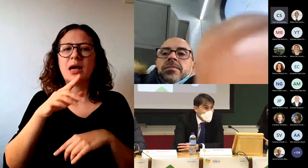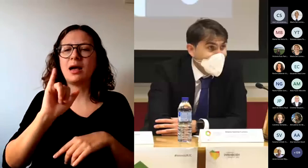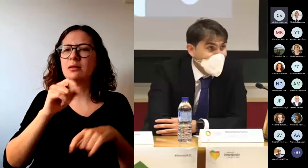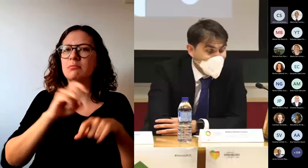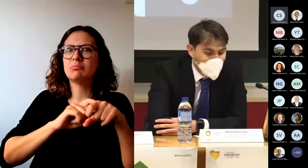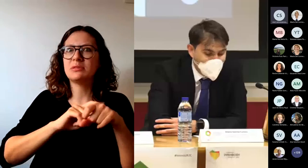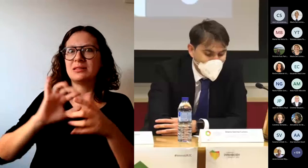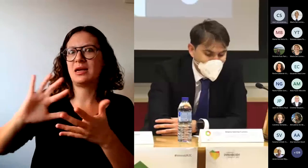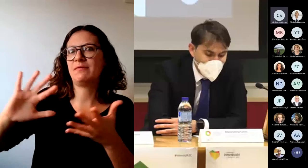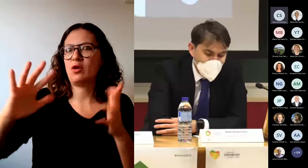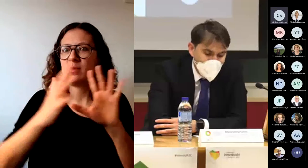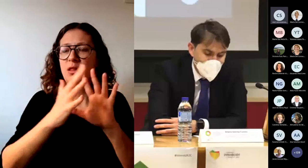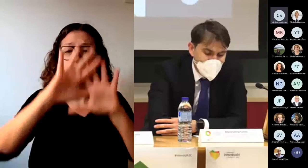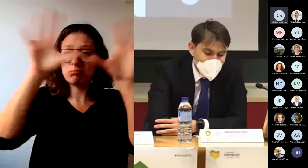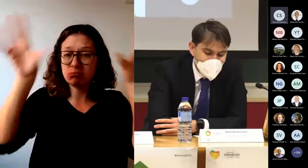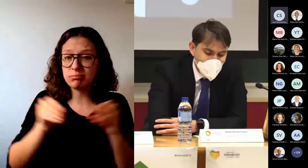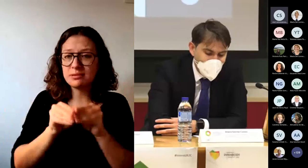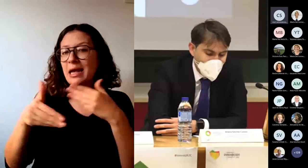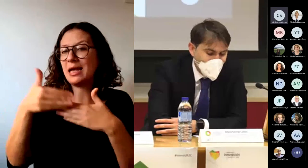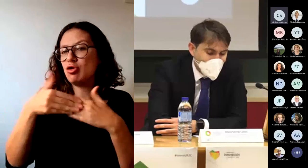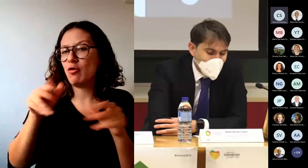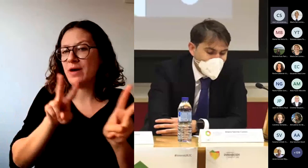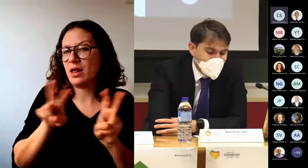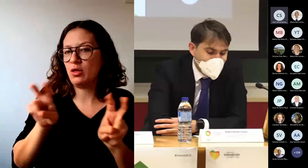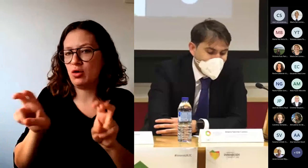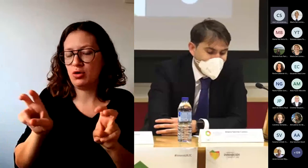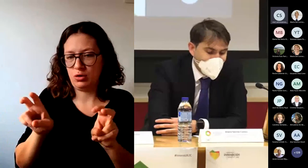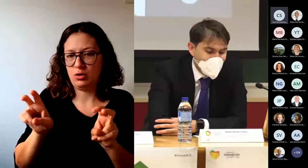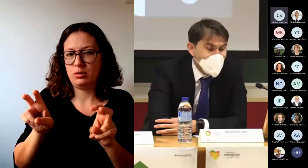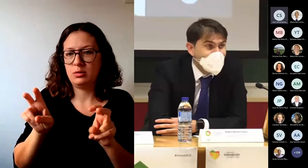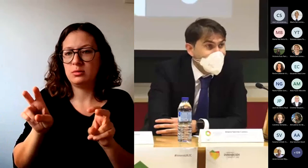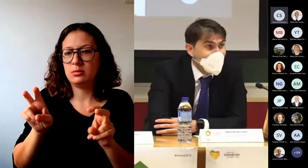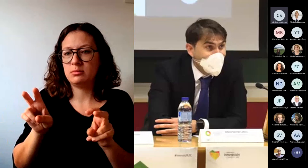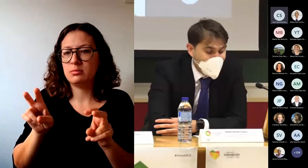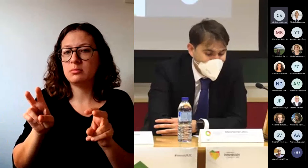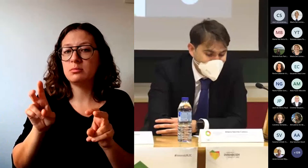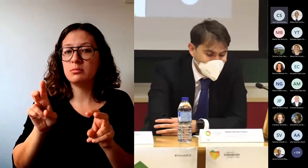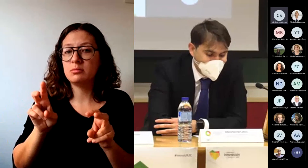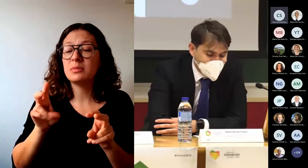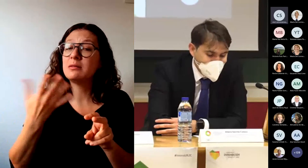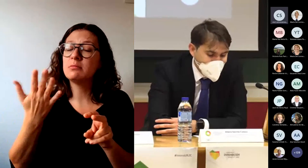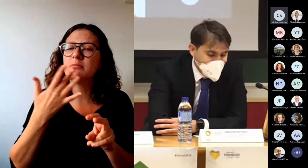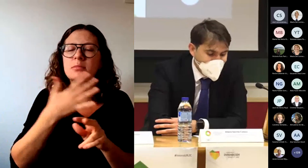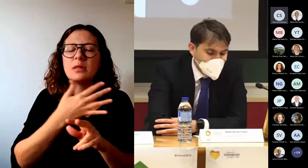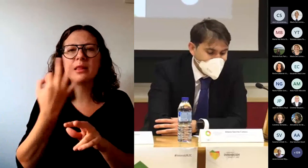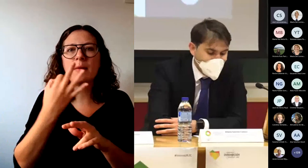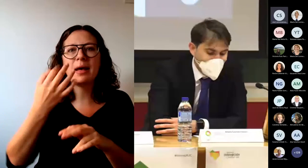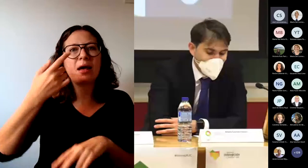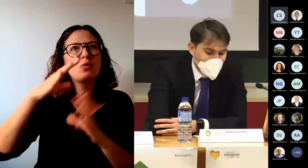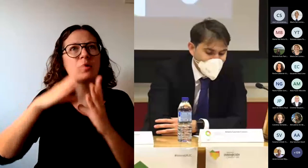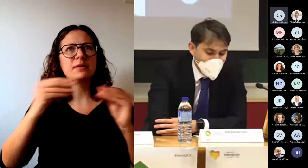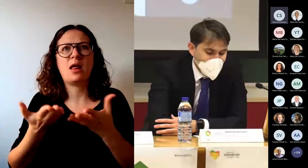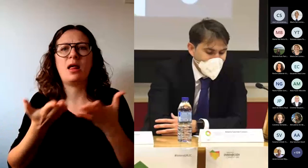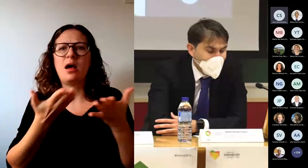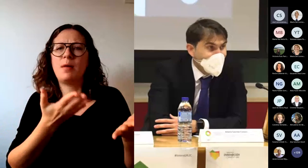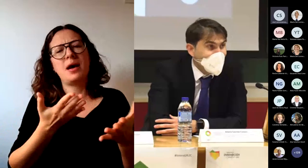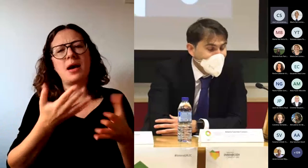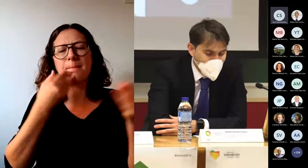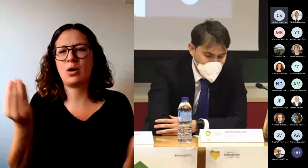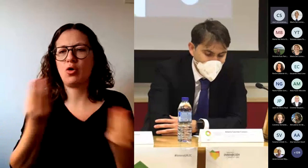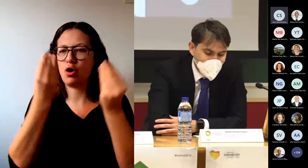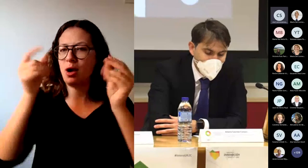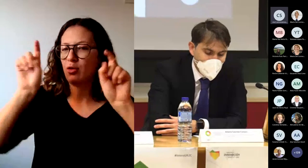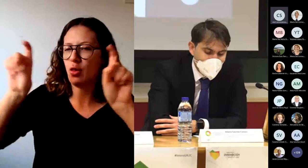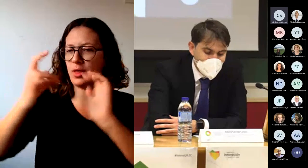definitiva innovador, que ha atravesado a la educación universitaria en busca de la mejora docente. Y es este elemento clave en